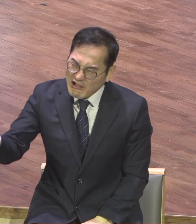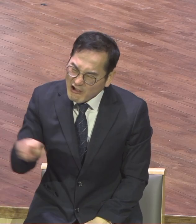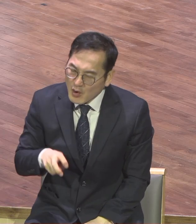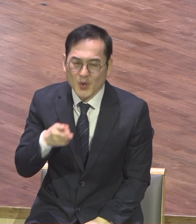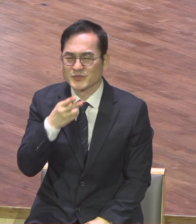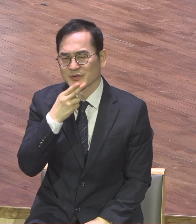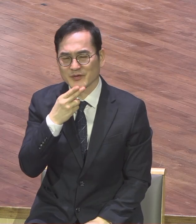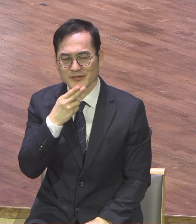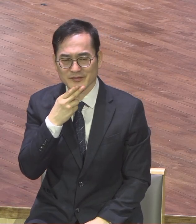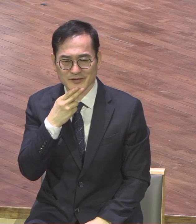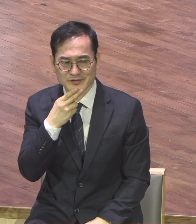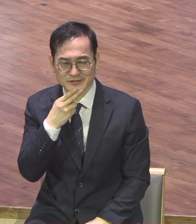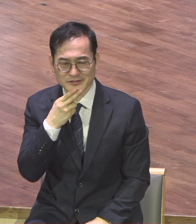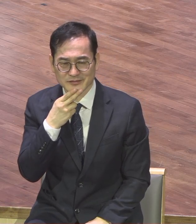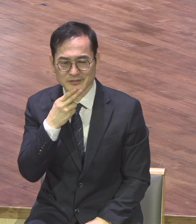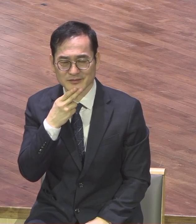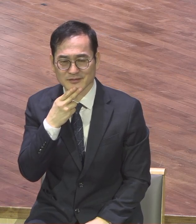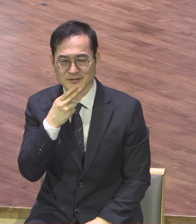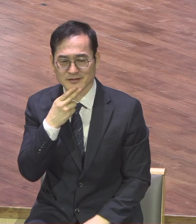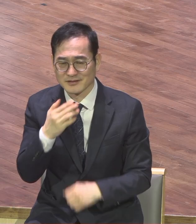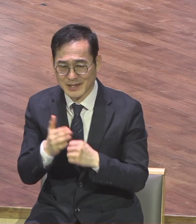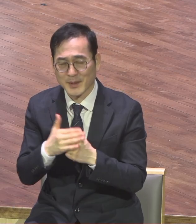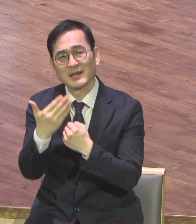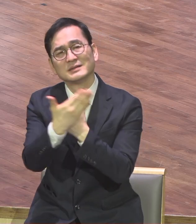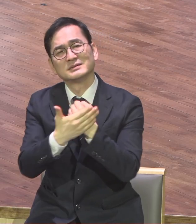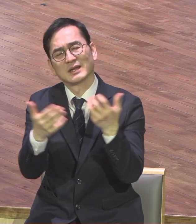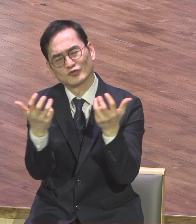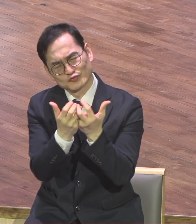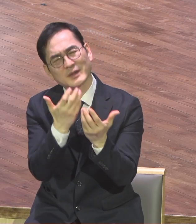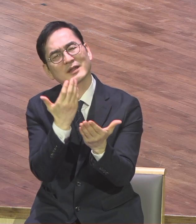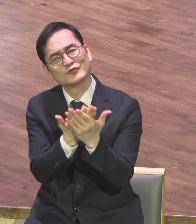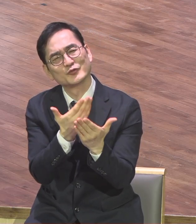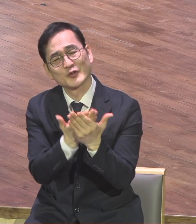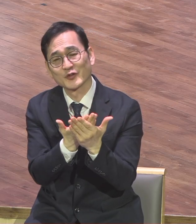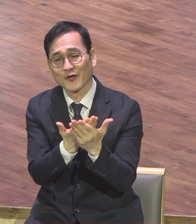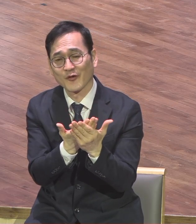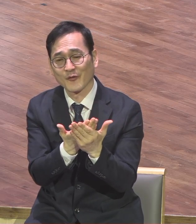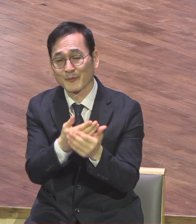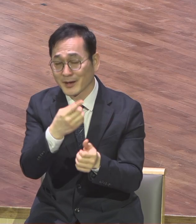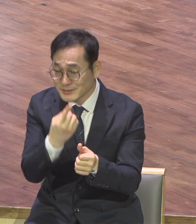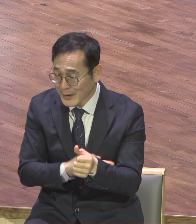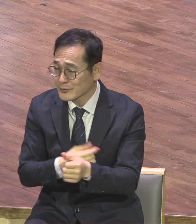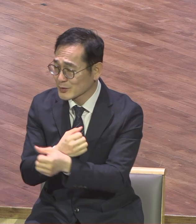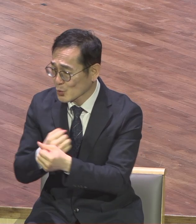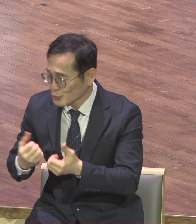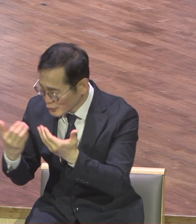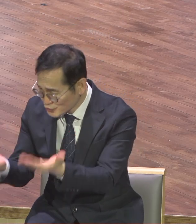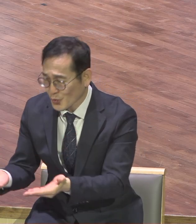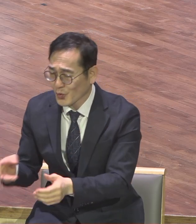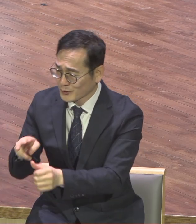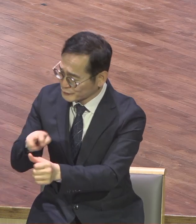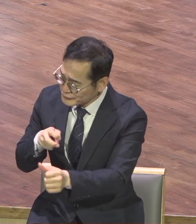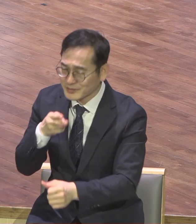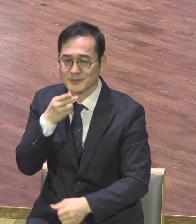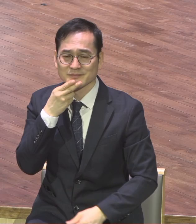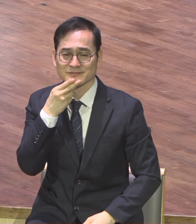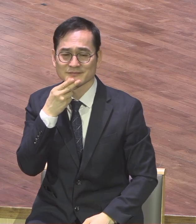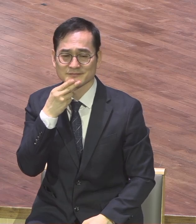사람은요 하나님 은혜 받게 하죠 조옵사사 다른 사람을 용서하고 살리는 자리로 나갈 수밖에 없지요 은혜 받으니까